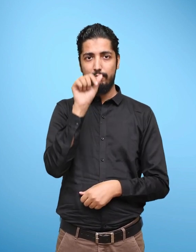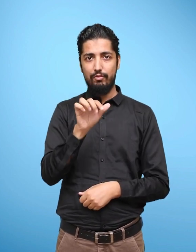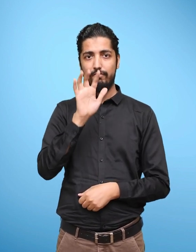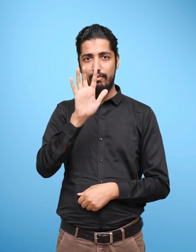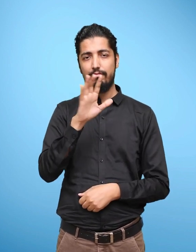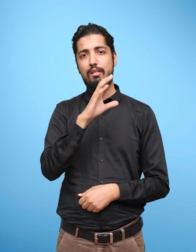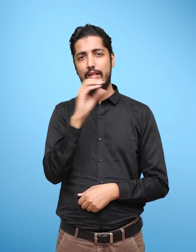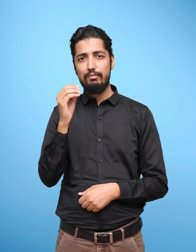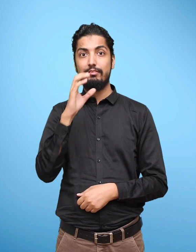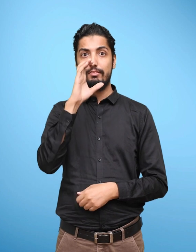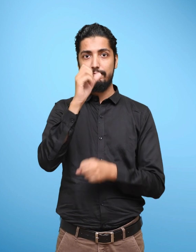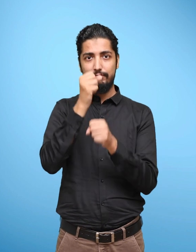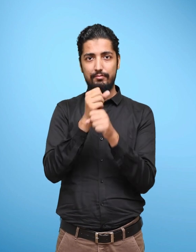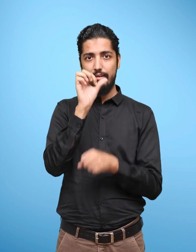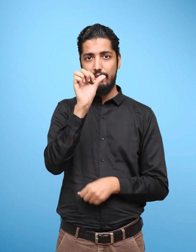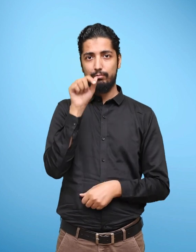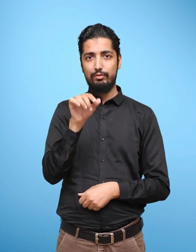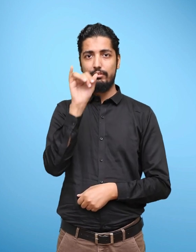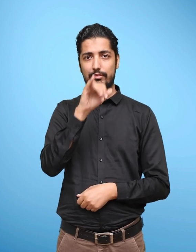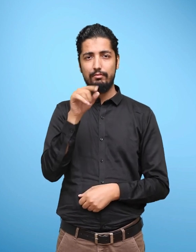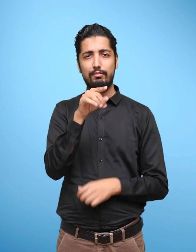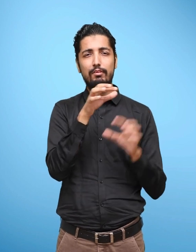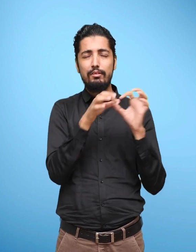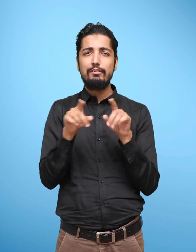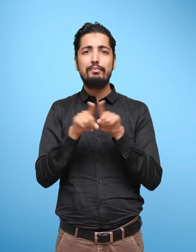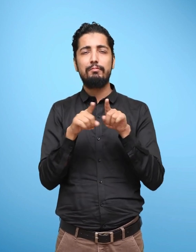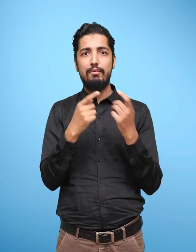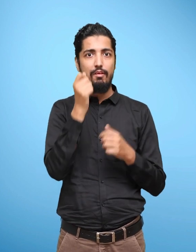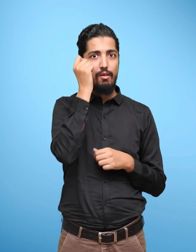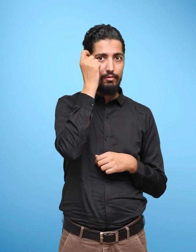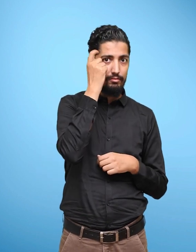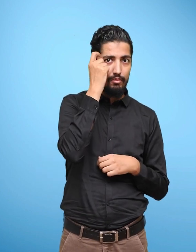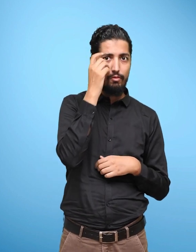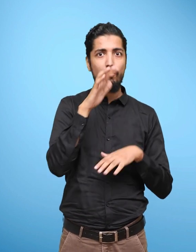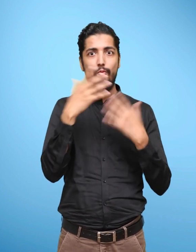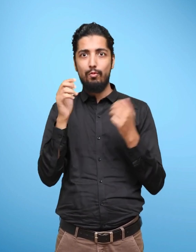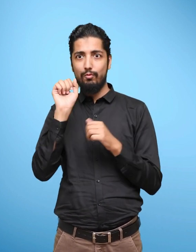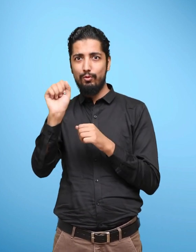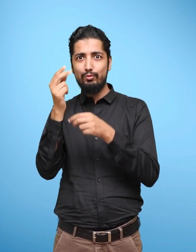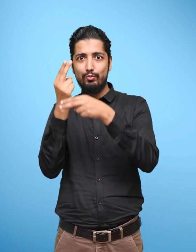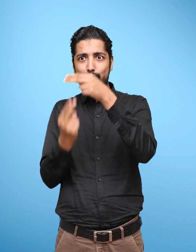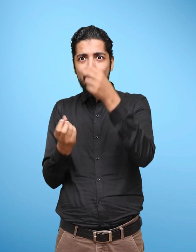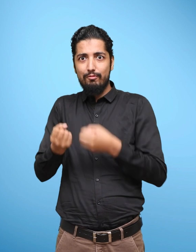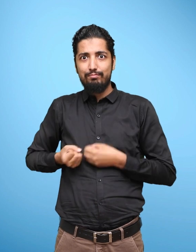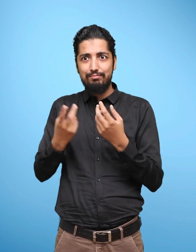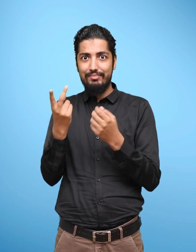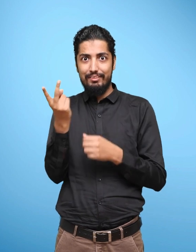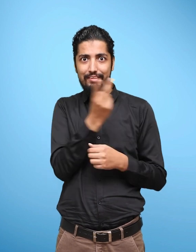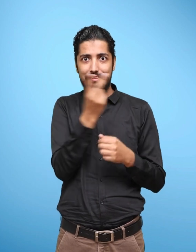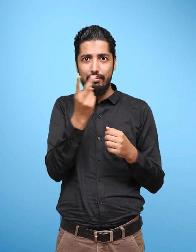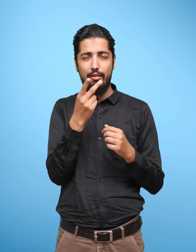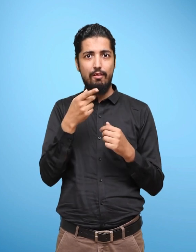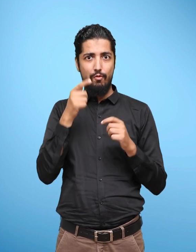and CG 9.6, which covers comprehension and narration of stories and identification